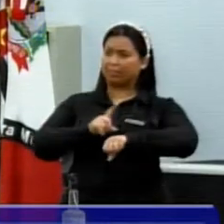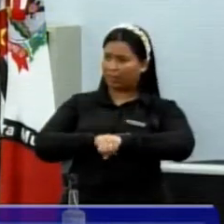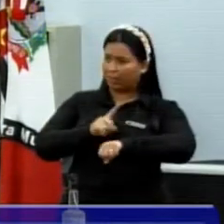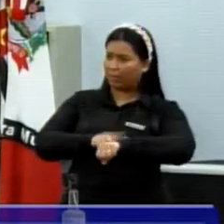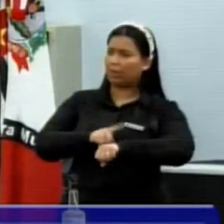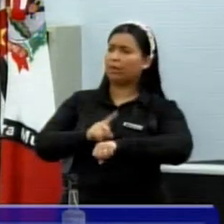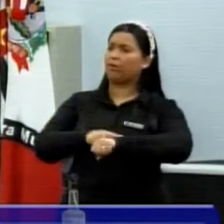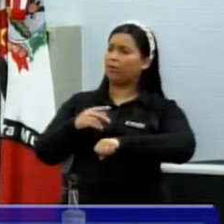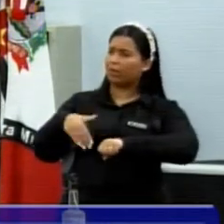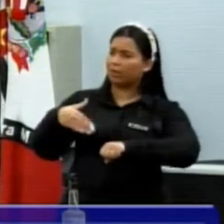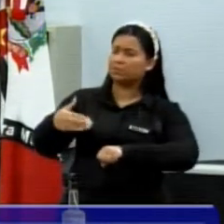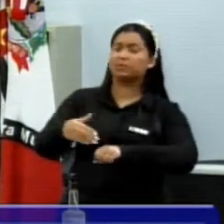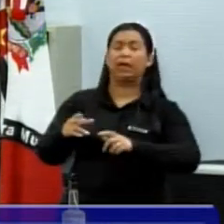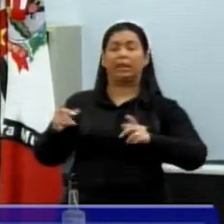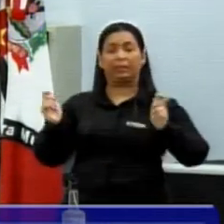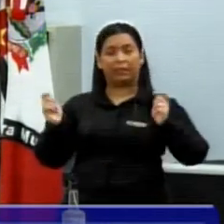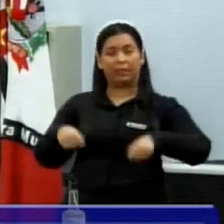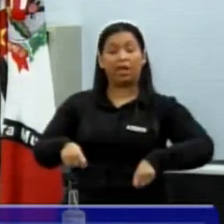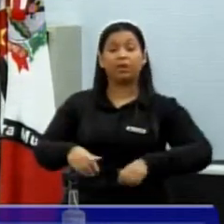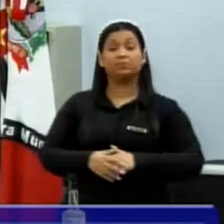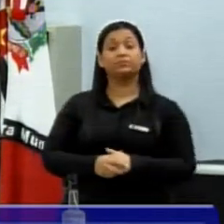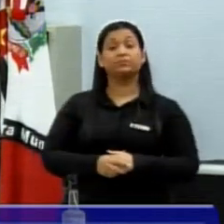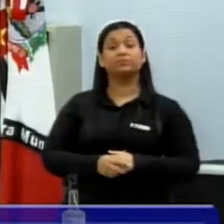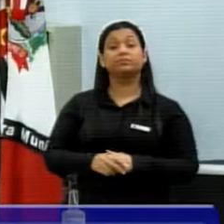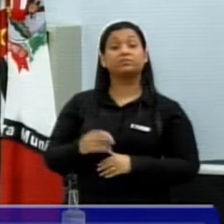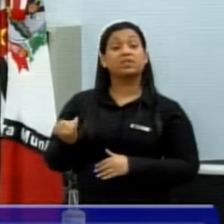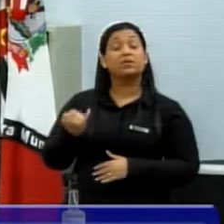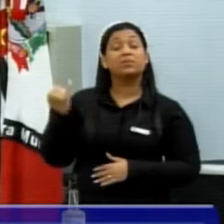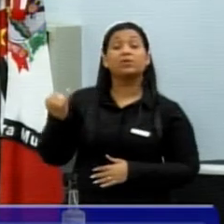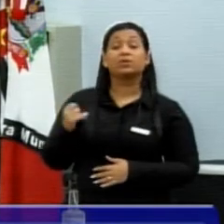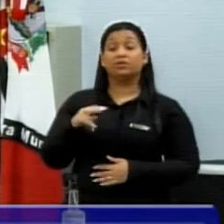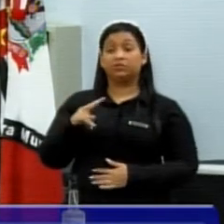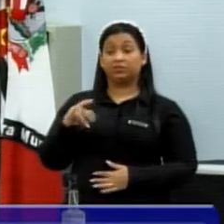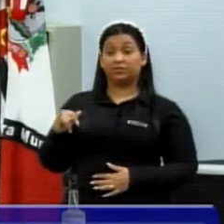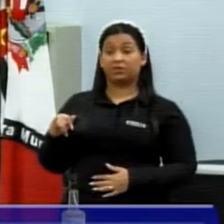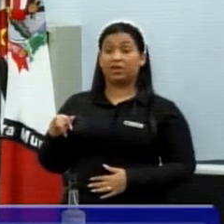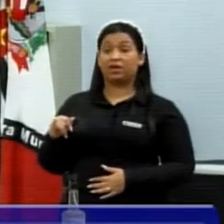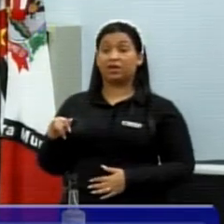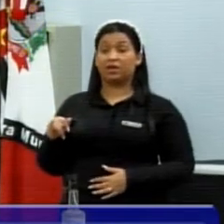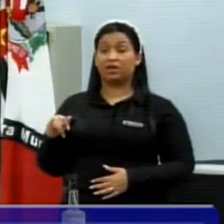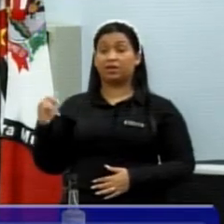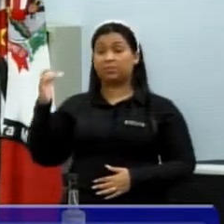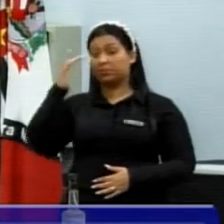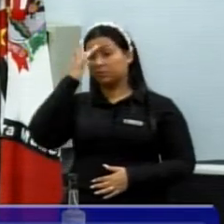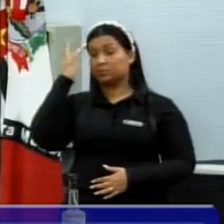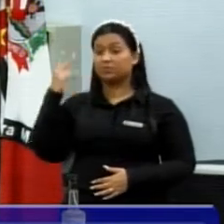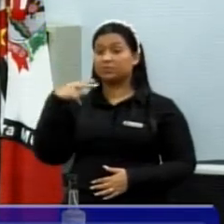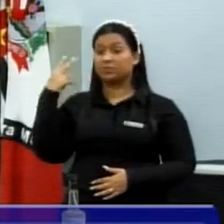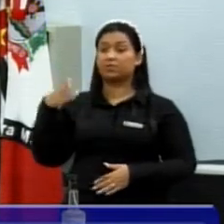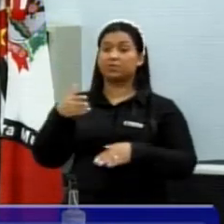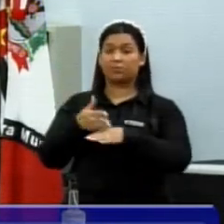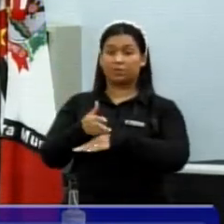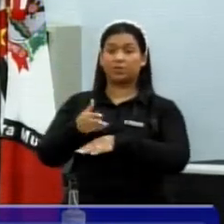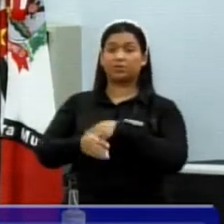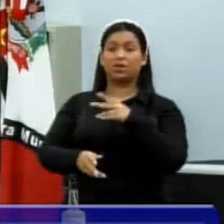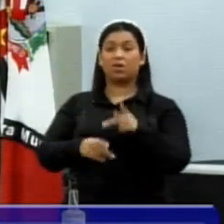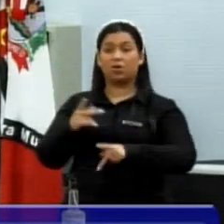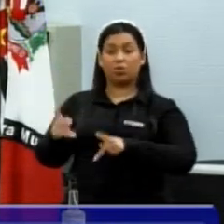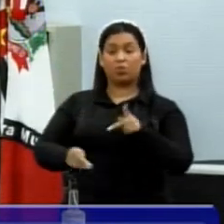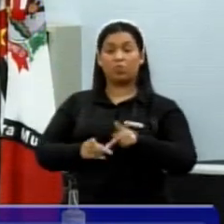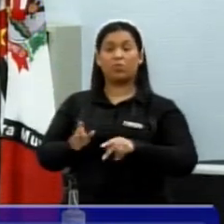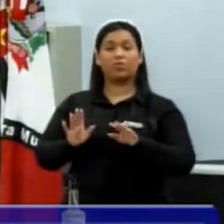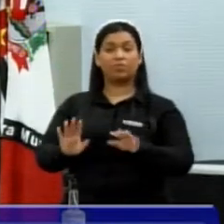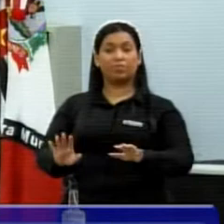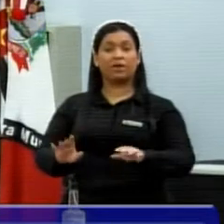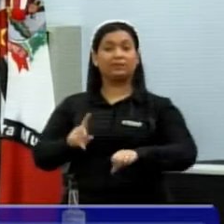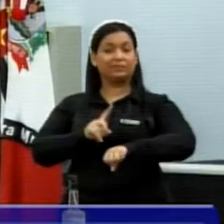vamos consultar as comissões, pois vai ser muito importante mais vereadores participar, população, quem quiser, mas